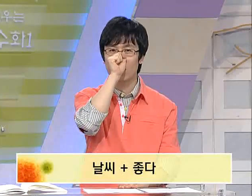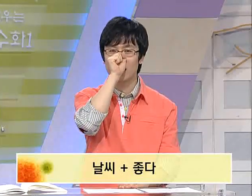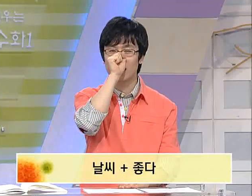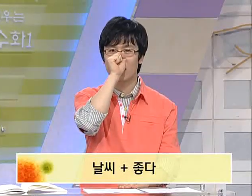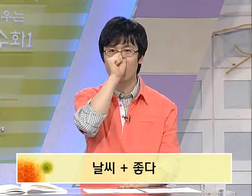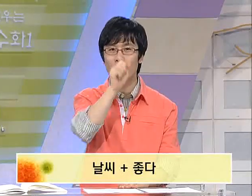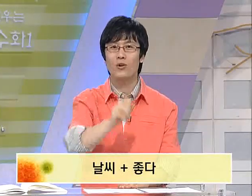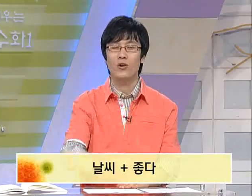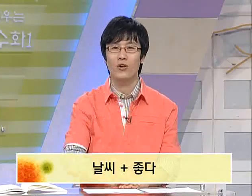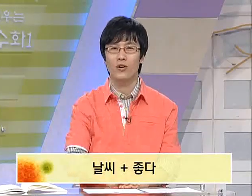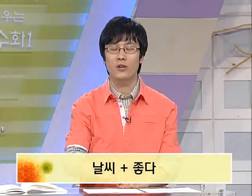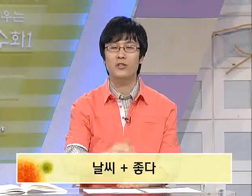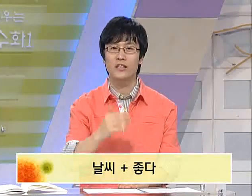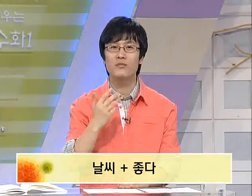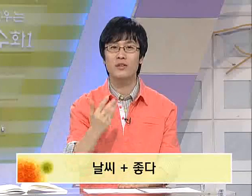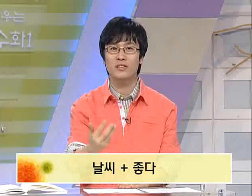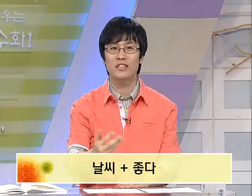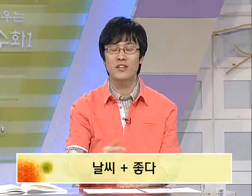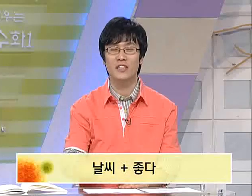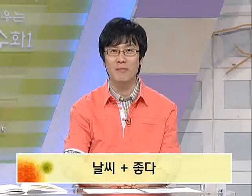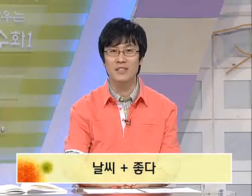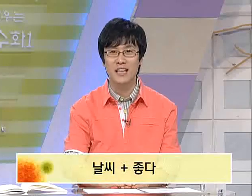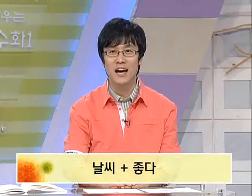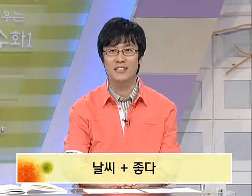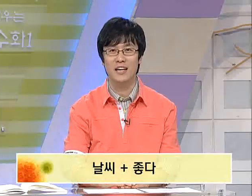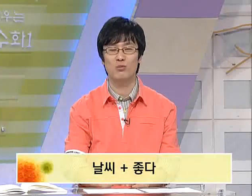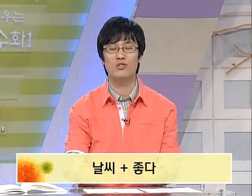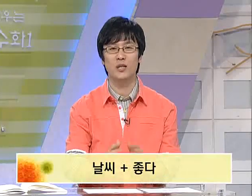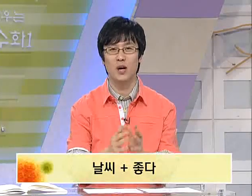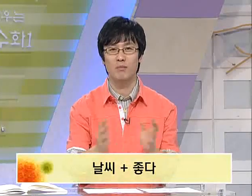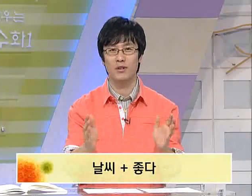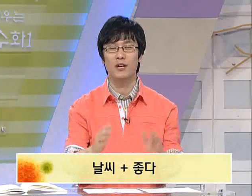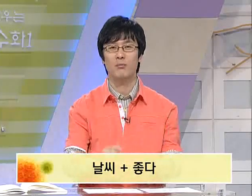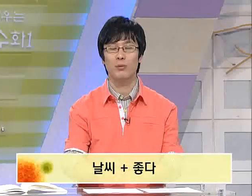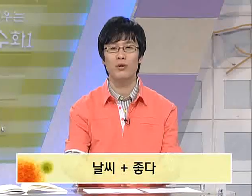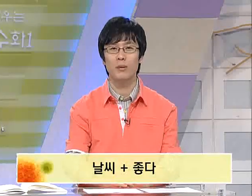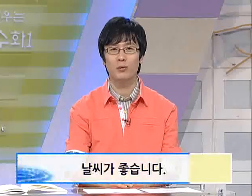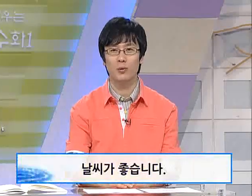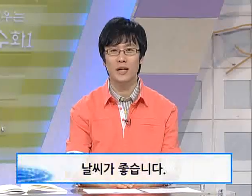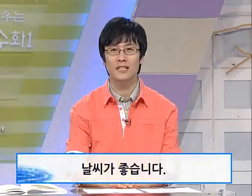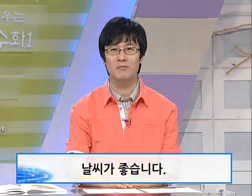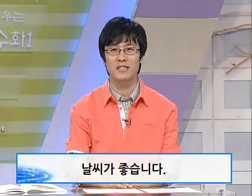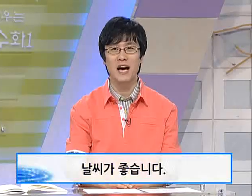동작이라고 여러 차례 설명드린 기억이 납니다. 자, 문장으로 한번 표현해 보도록 하겠습니다.